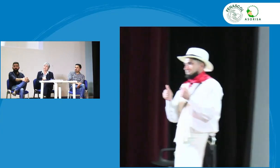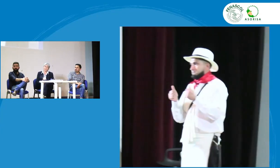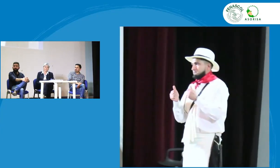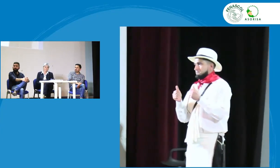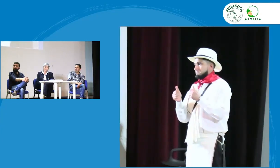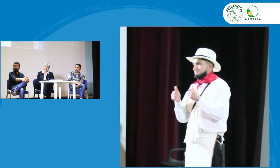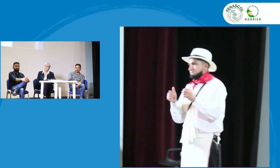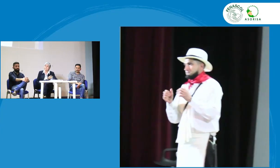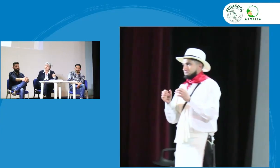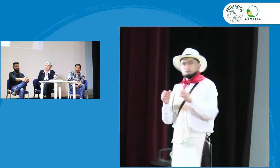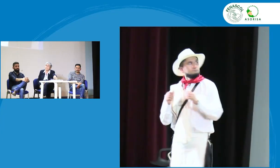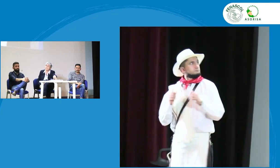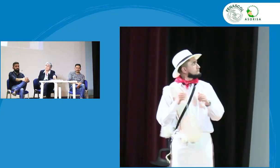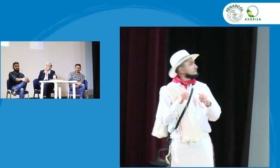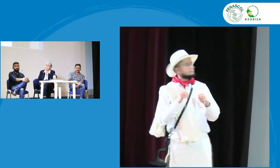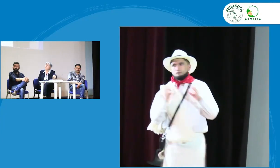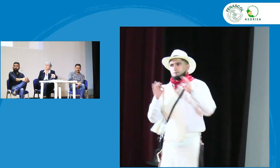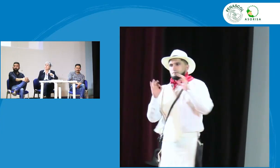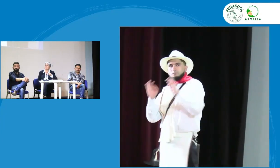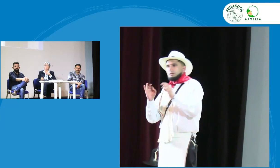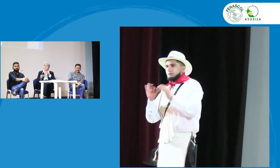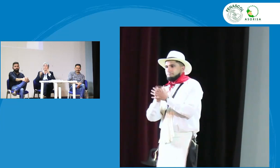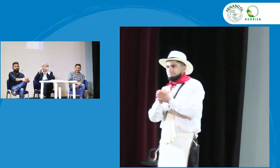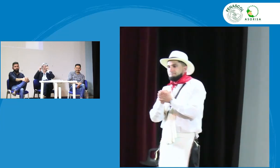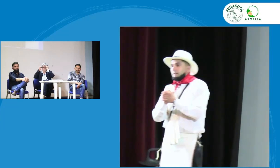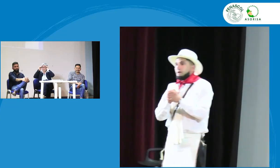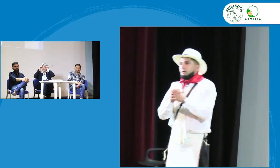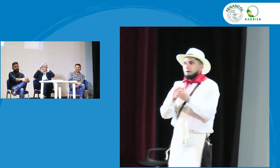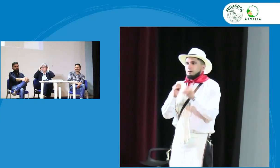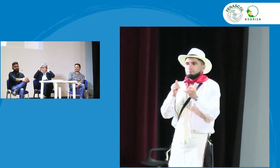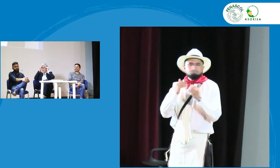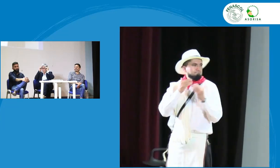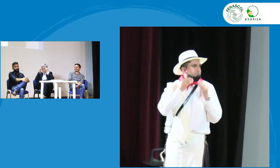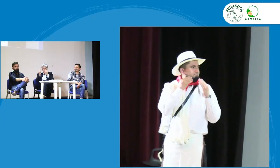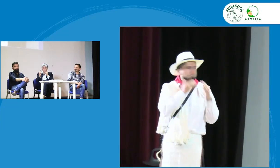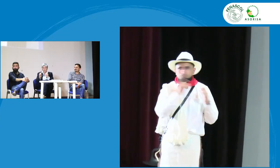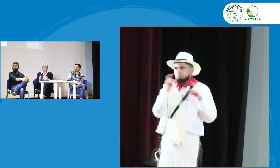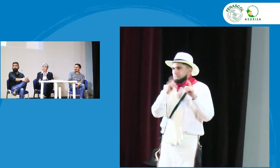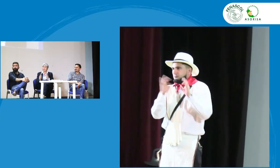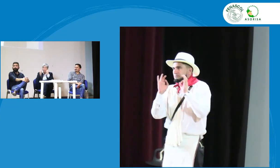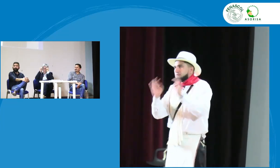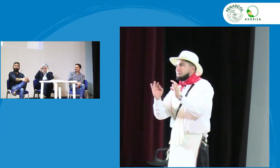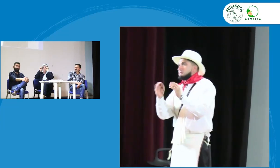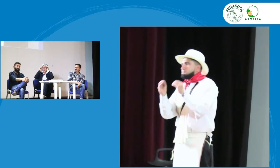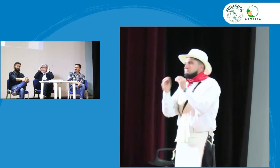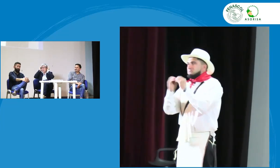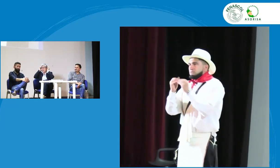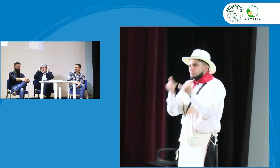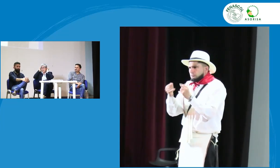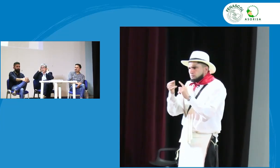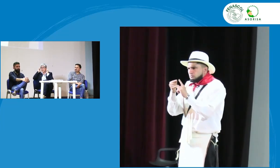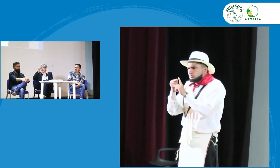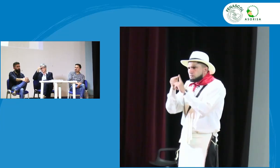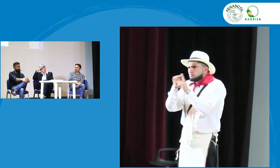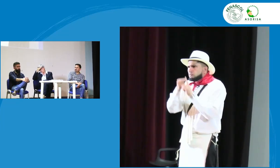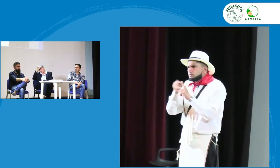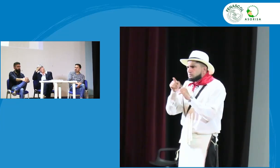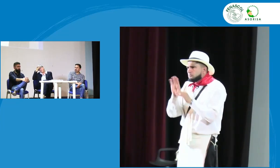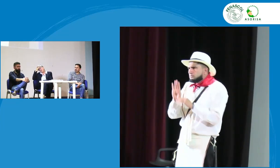bien me ven estoy enfocado muy bien gracias a ambos por su respuesta